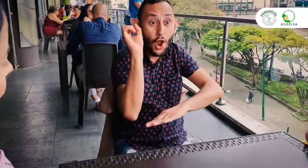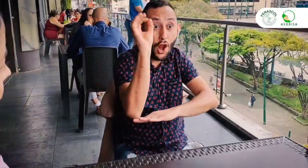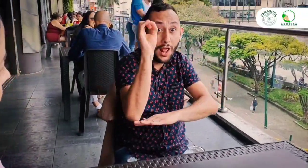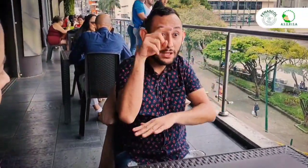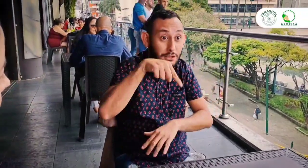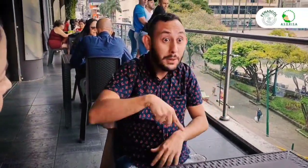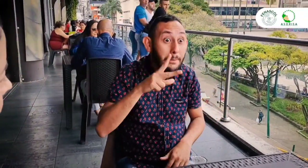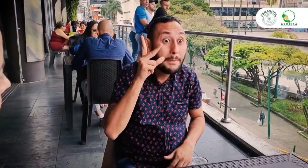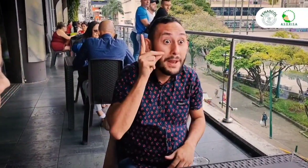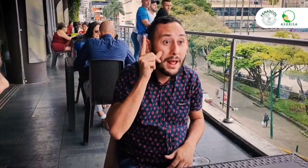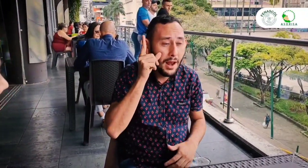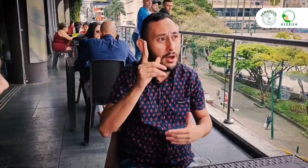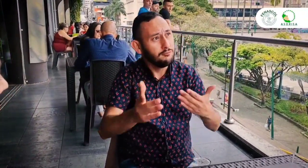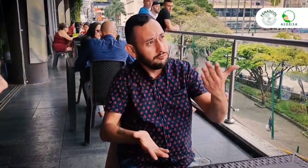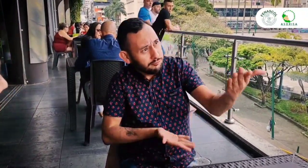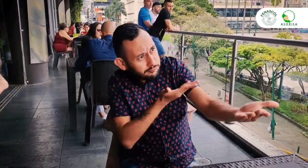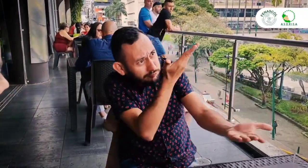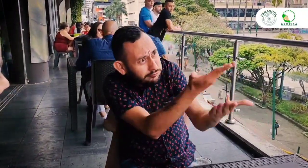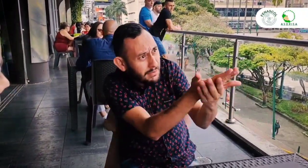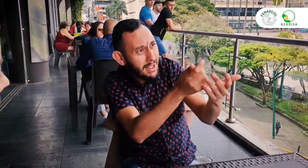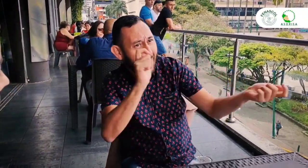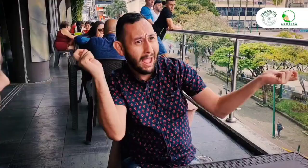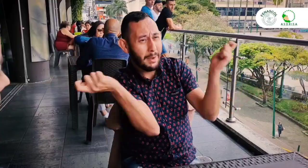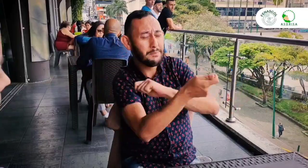podemos participar, proponer un cambio, ¡claro que se puede!